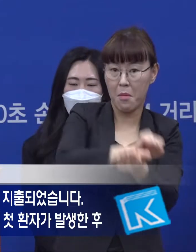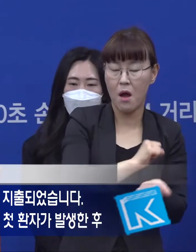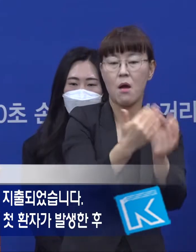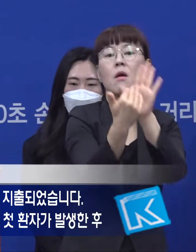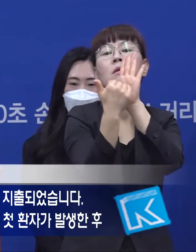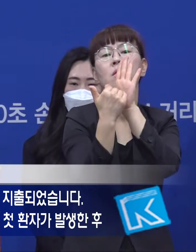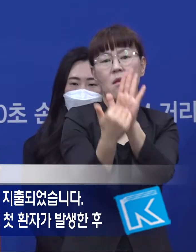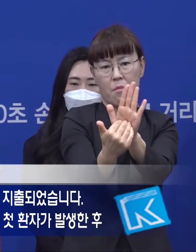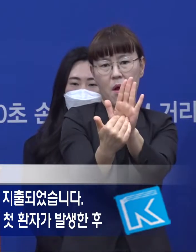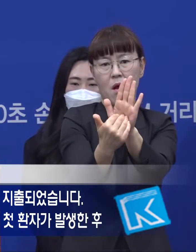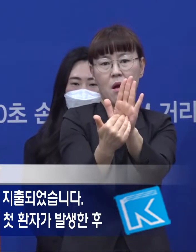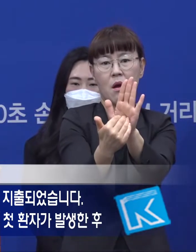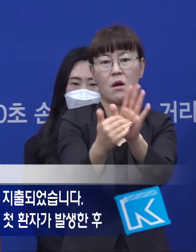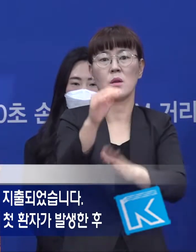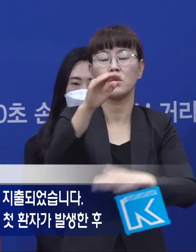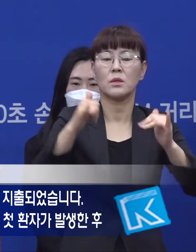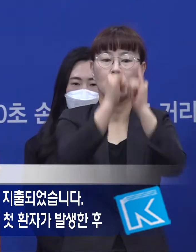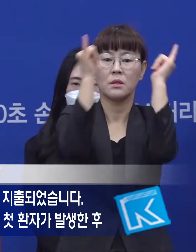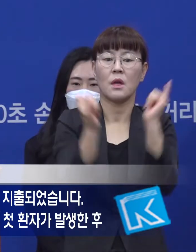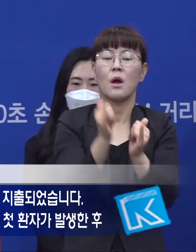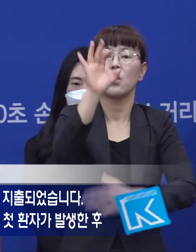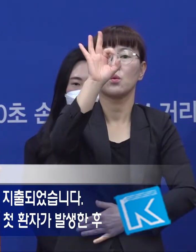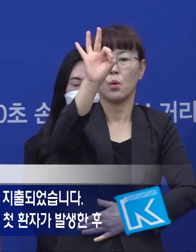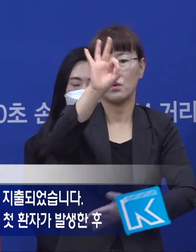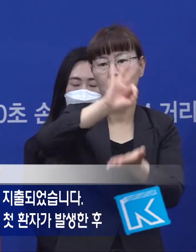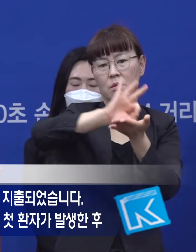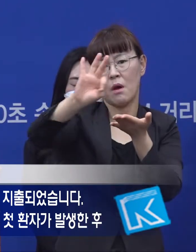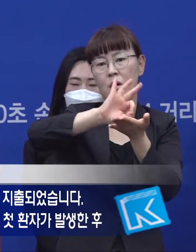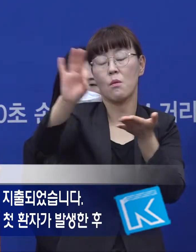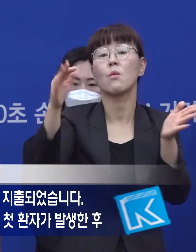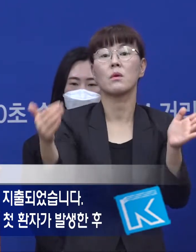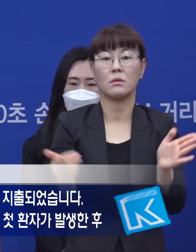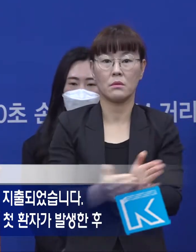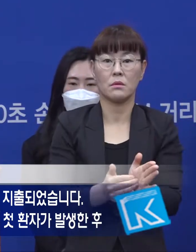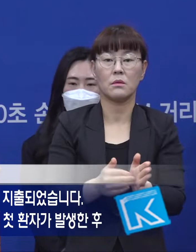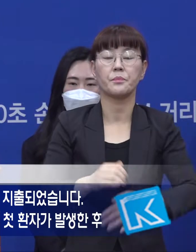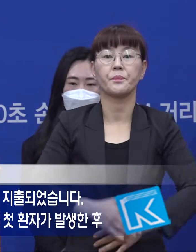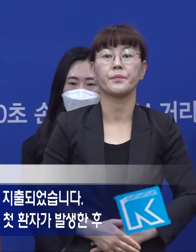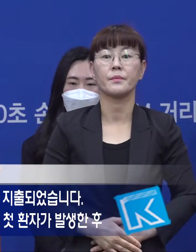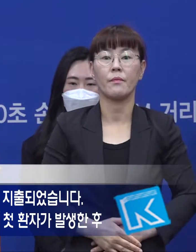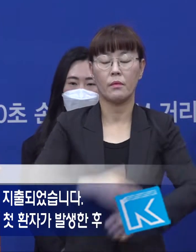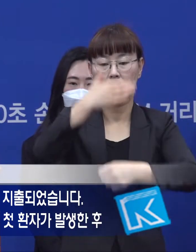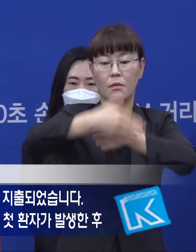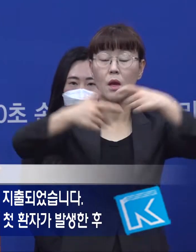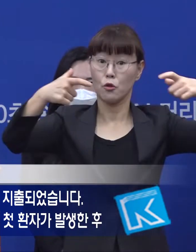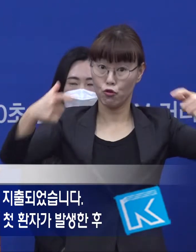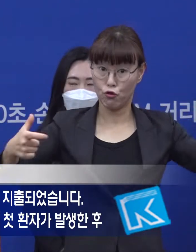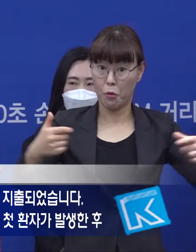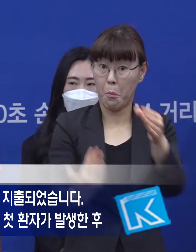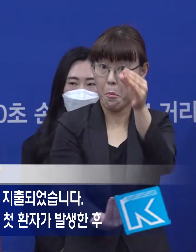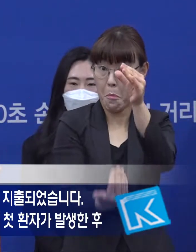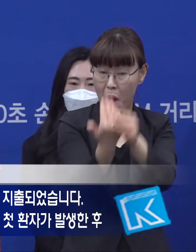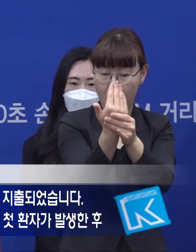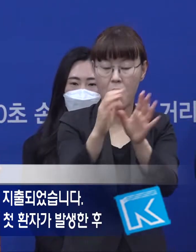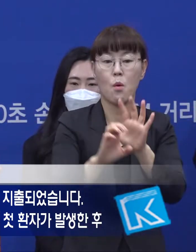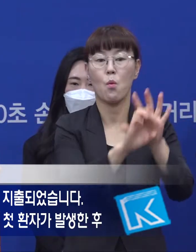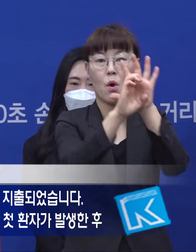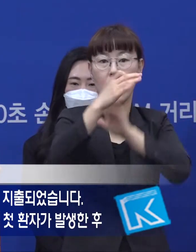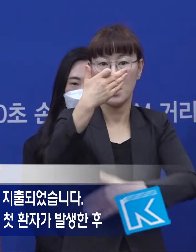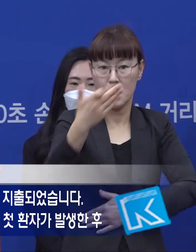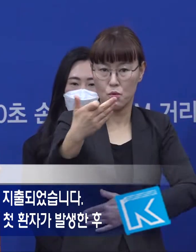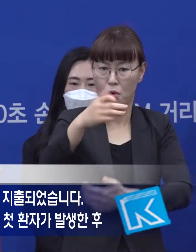방지를 위해 막대한 사회적 비용이 지출되었습니다. 우리 대구지역에서 발생한 코로나19